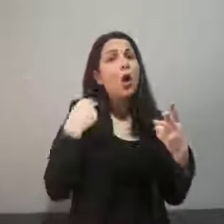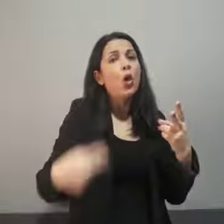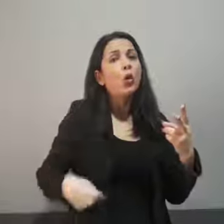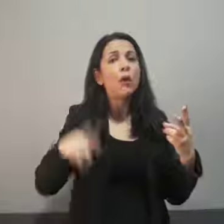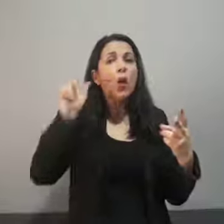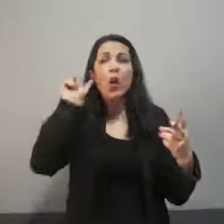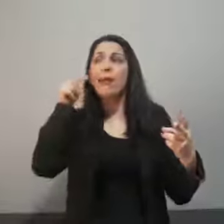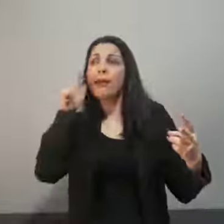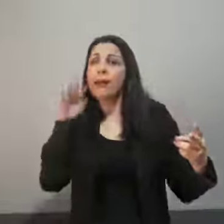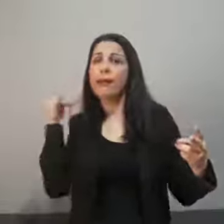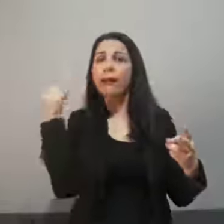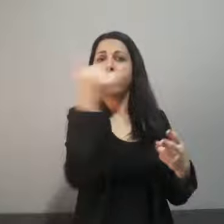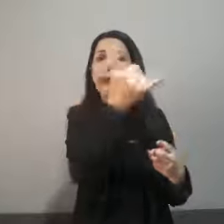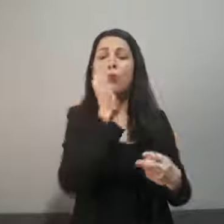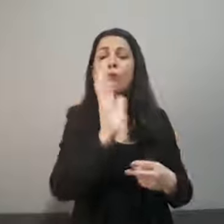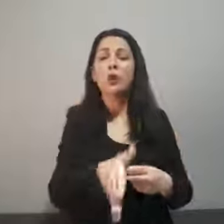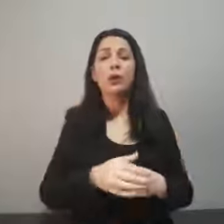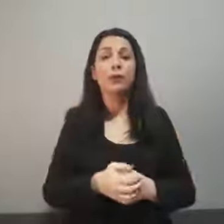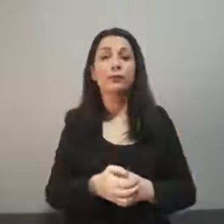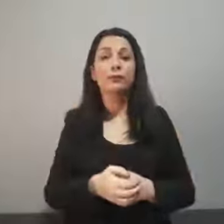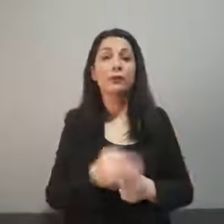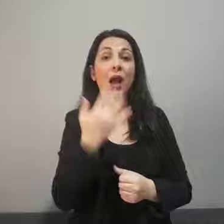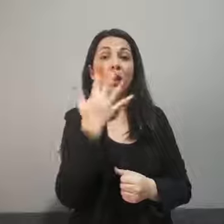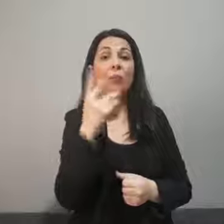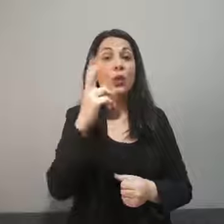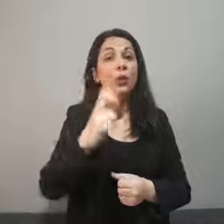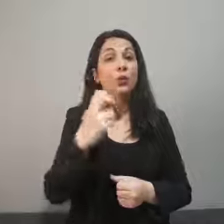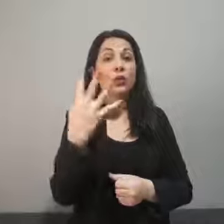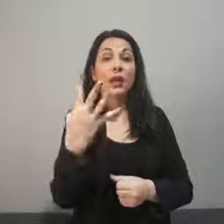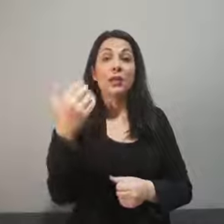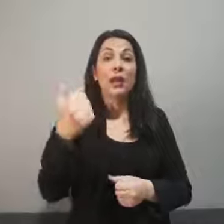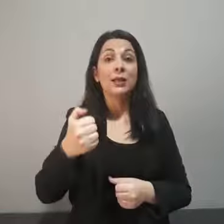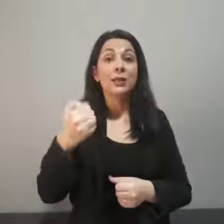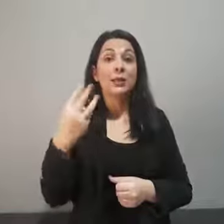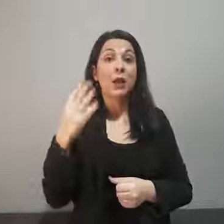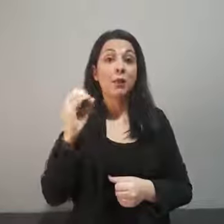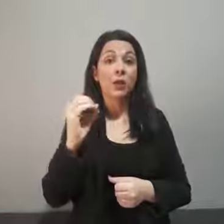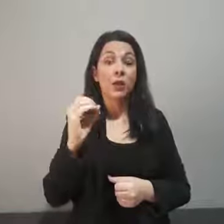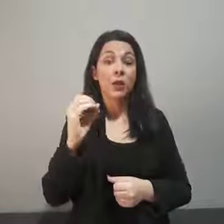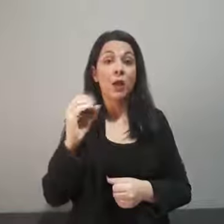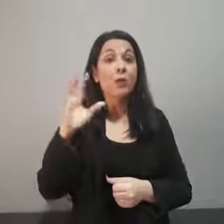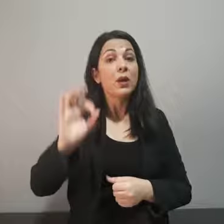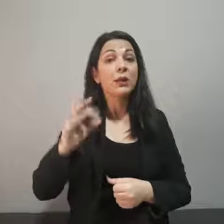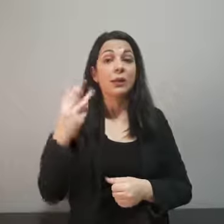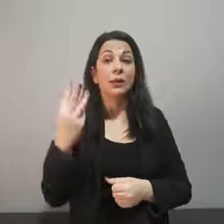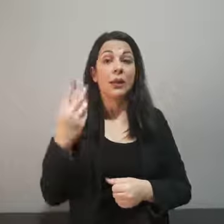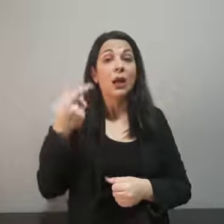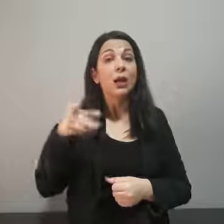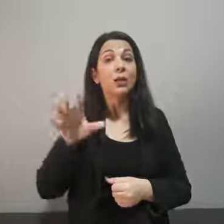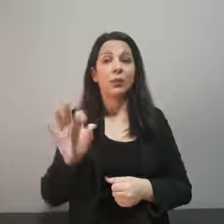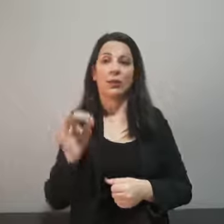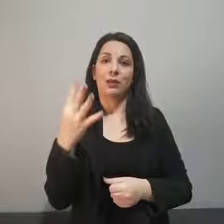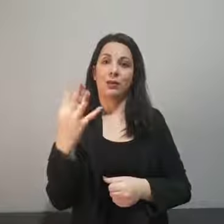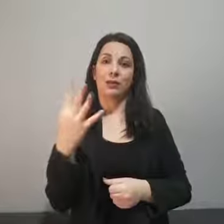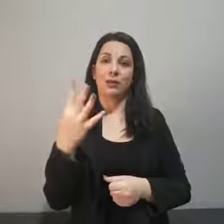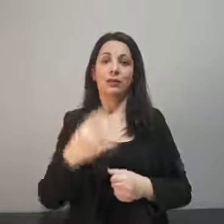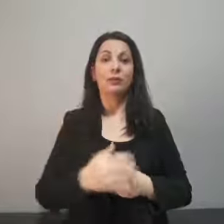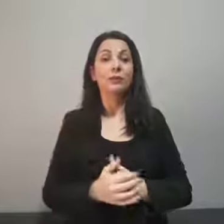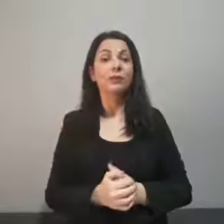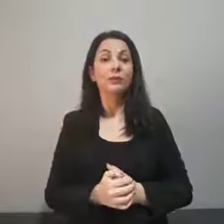2463-053-154 Αν χρειαστεί